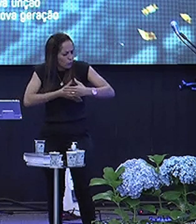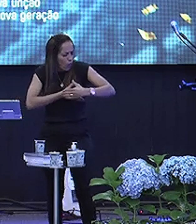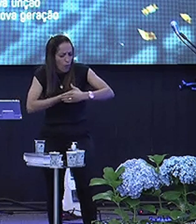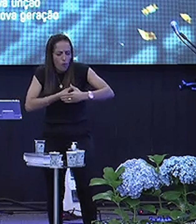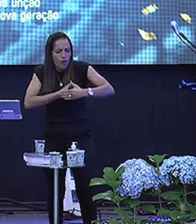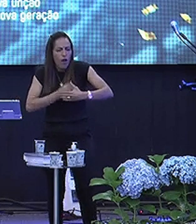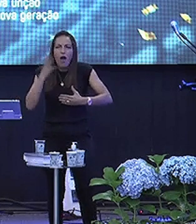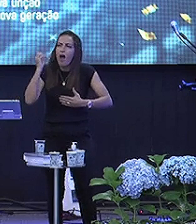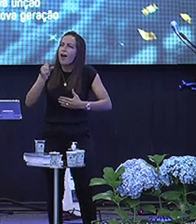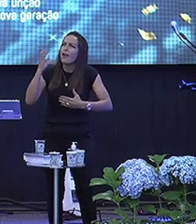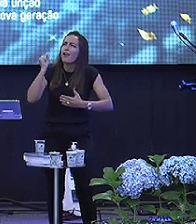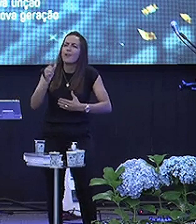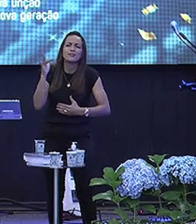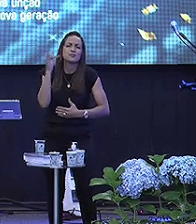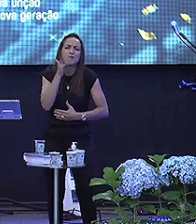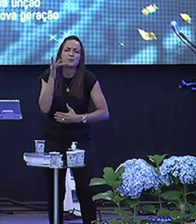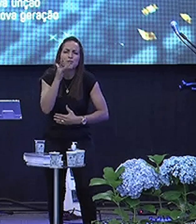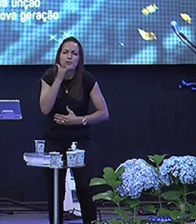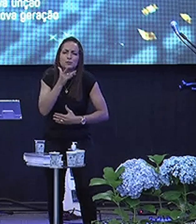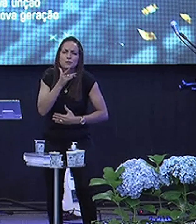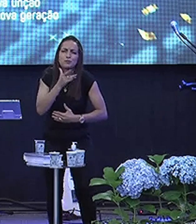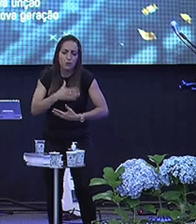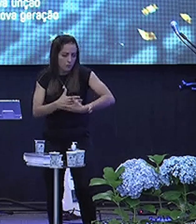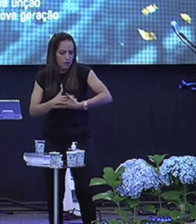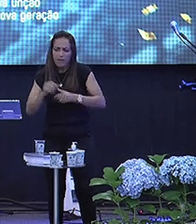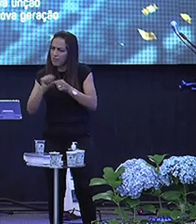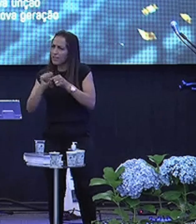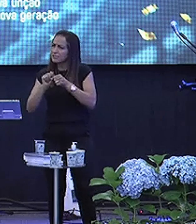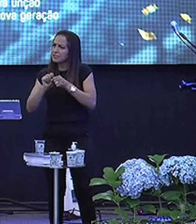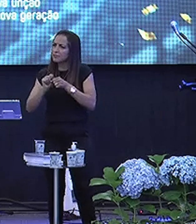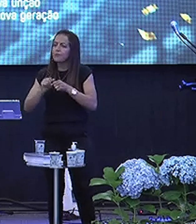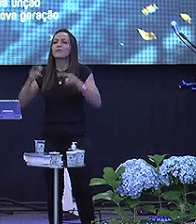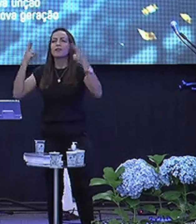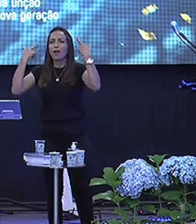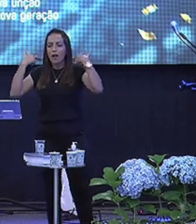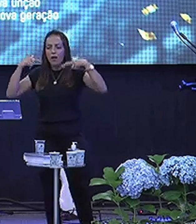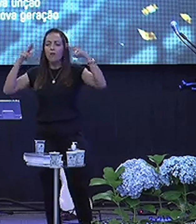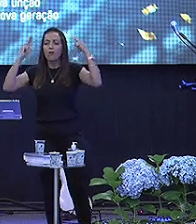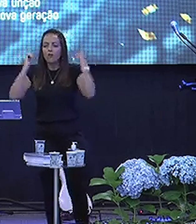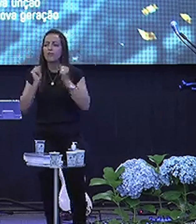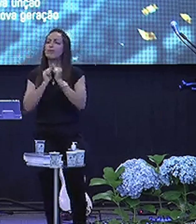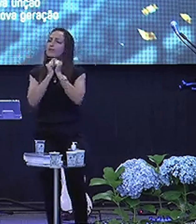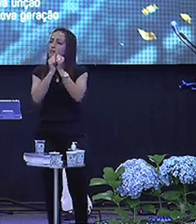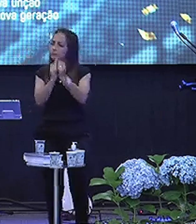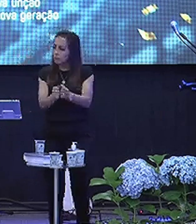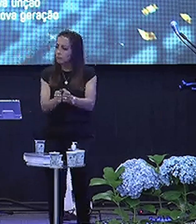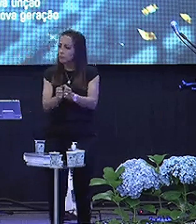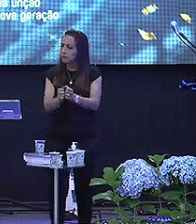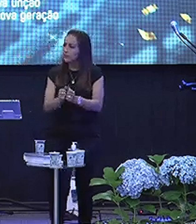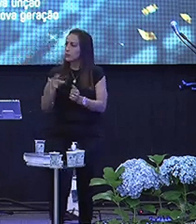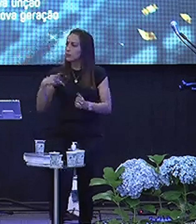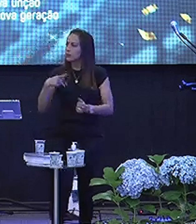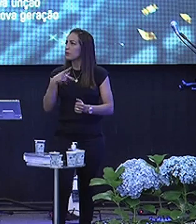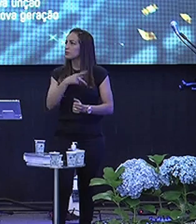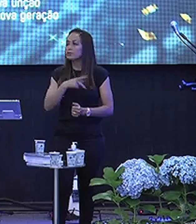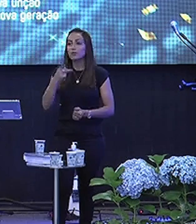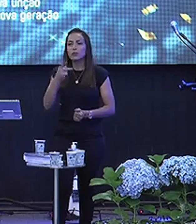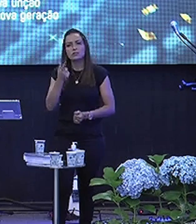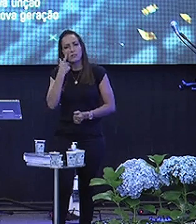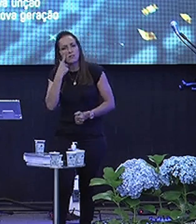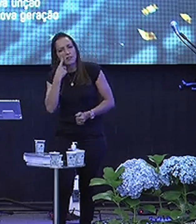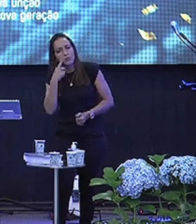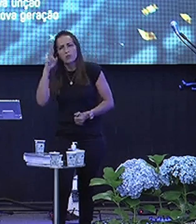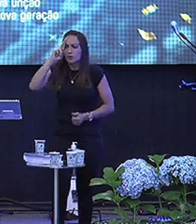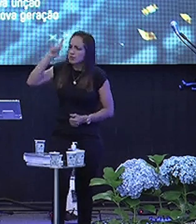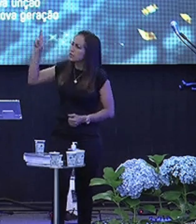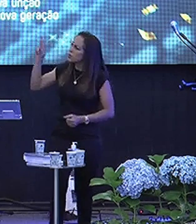Que leite gostoso Mãe Bebê faz isso? A ovelha Junta lá Diante do pastor E fala assim Nós estamos aqui Diante do senhor